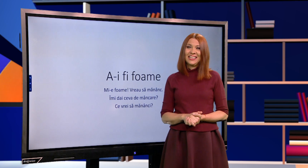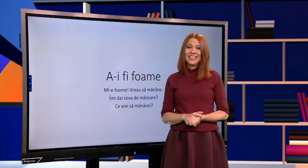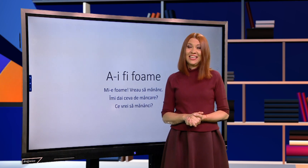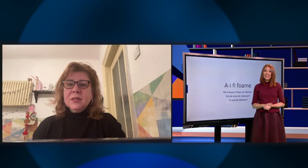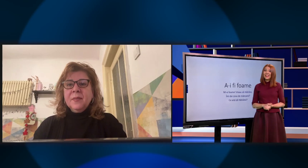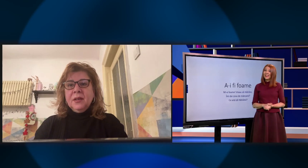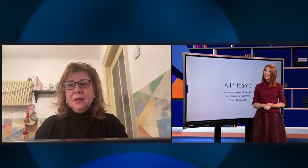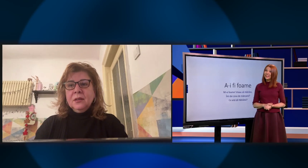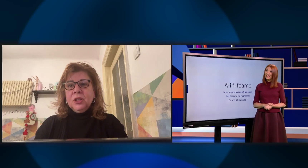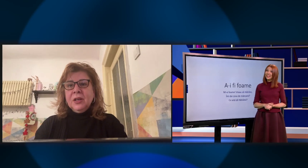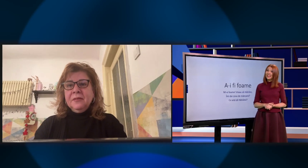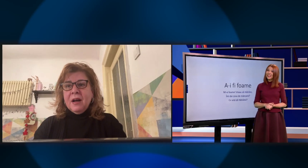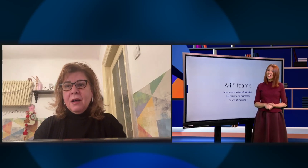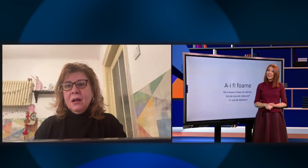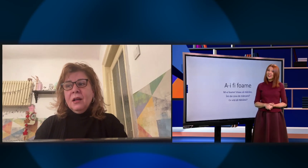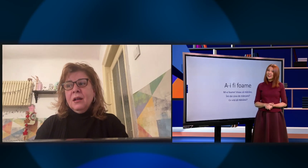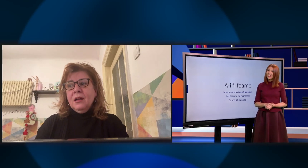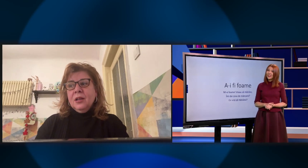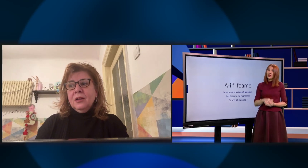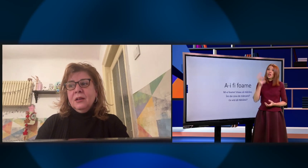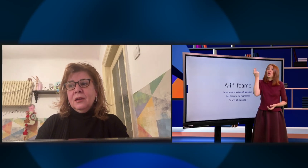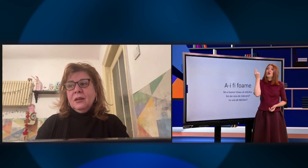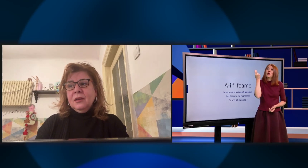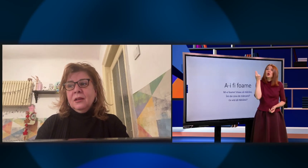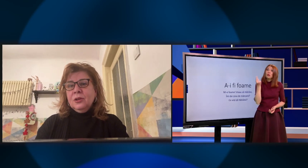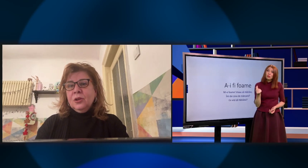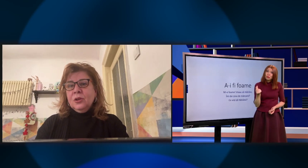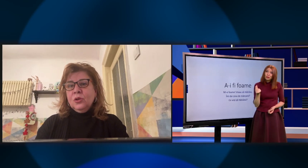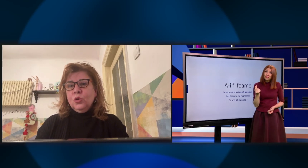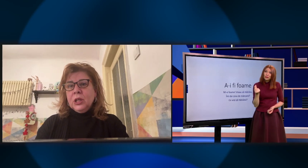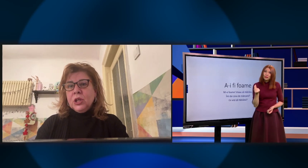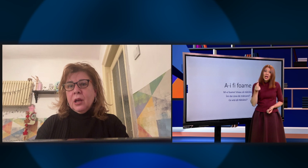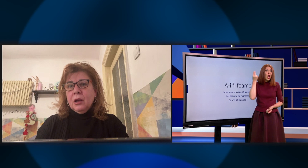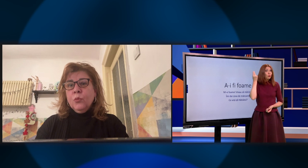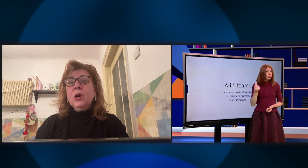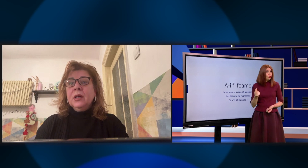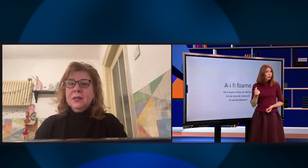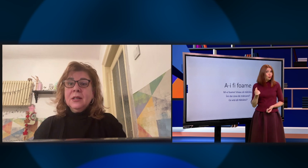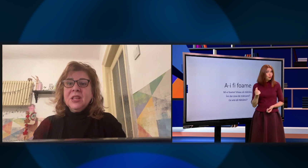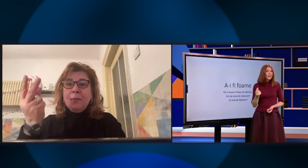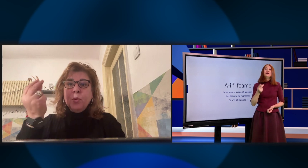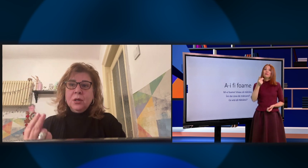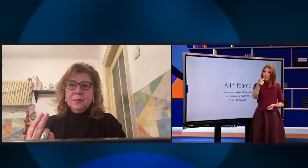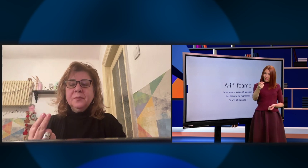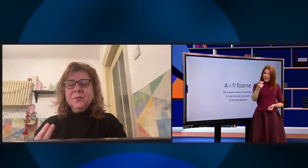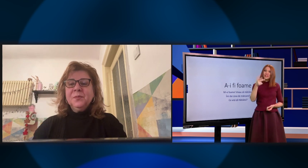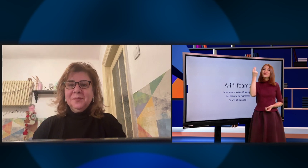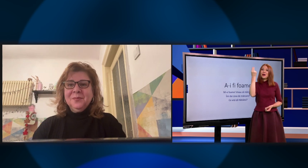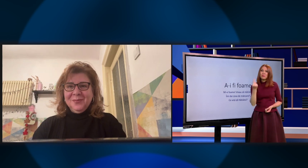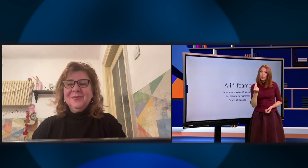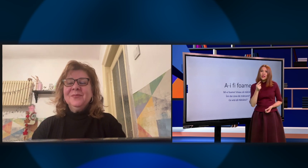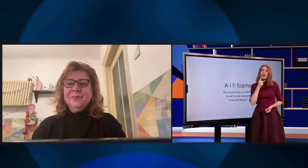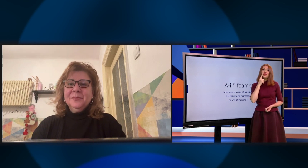Eu vreau să mănânc ceva dulce. Bun. Ceva bun.